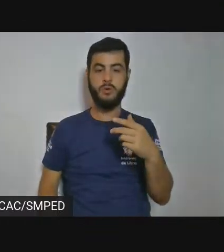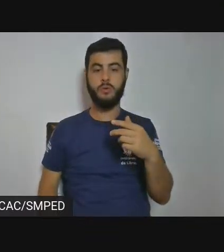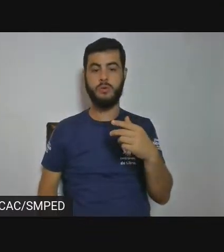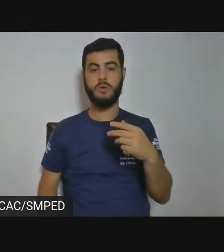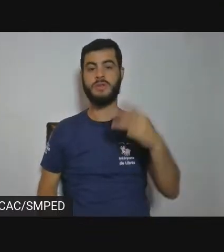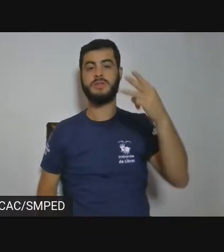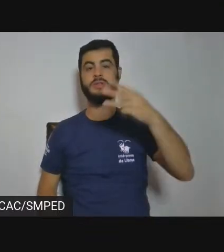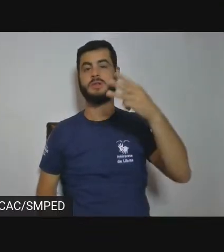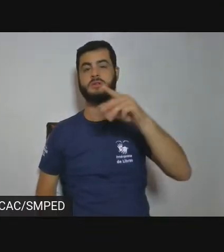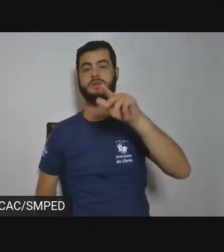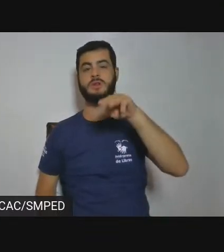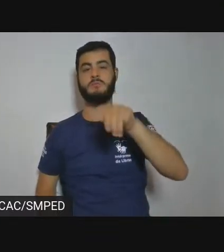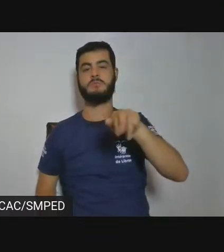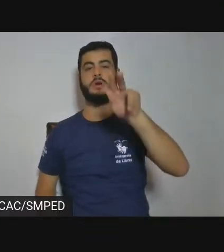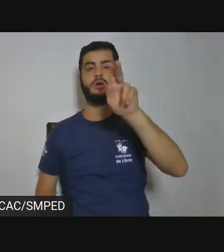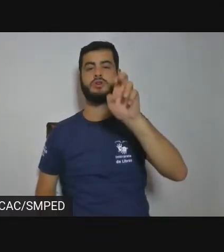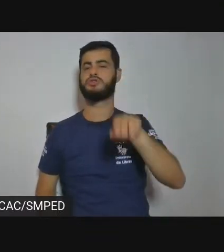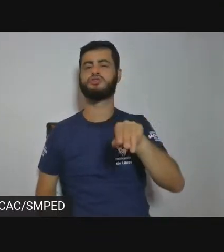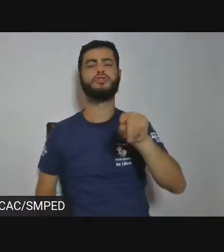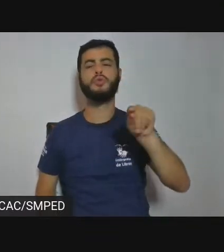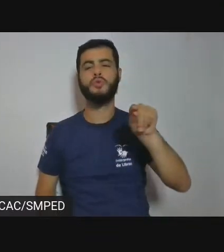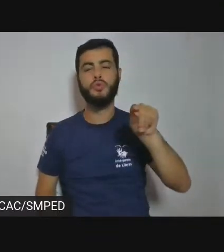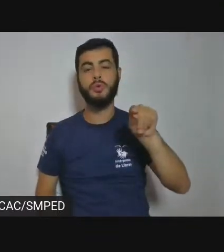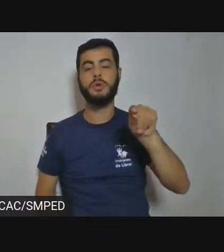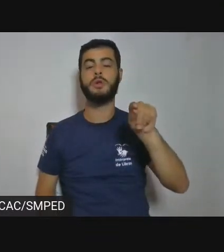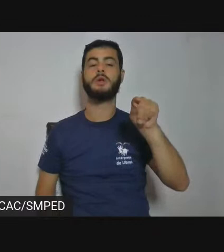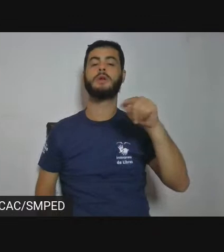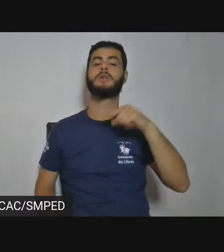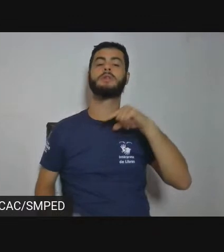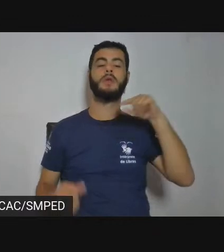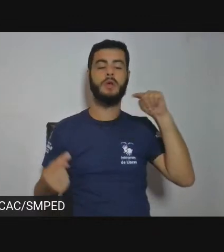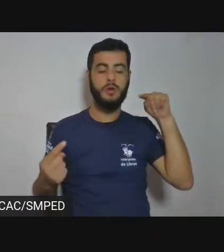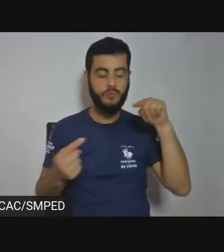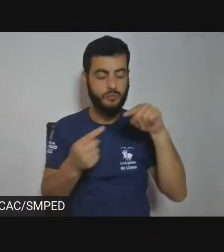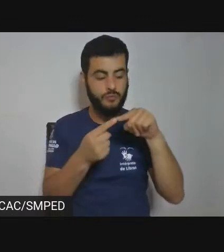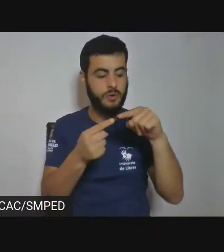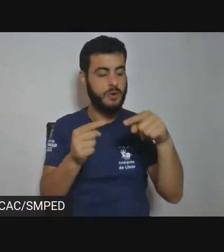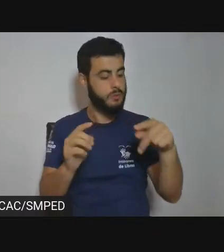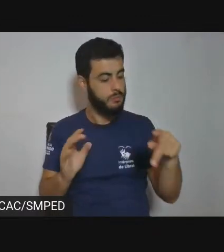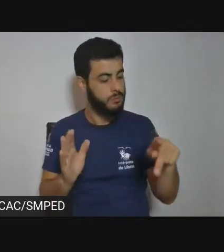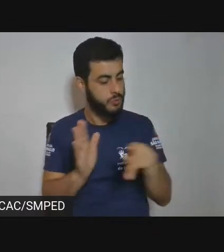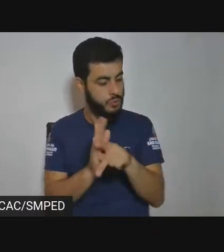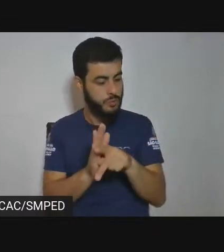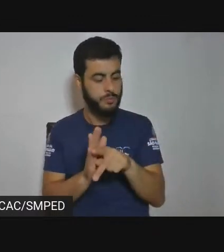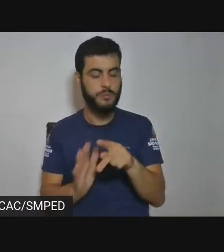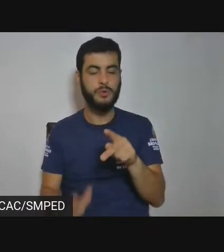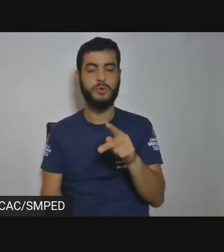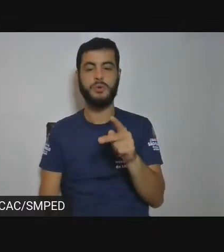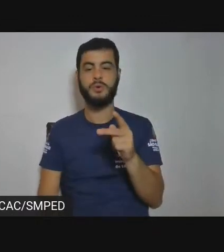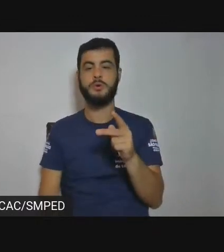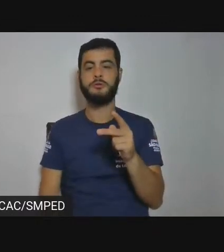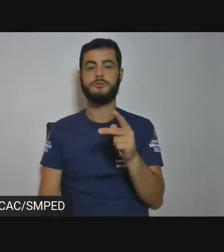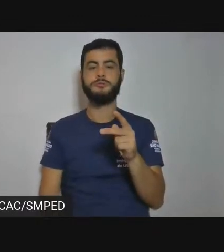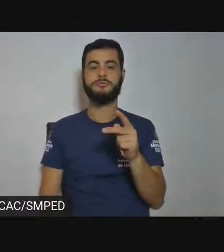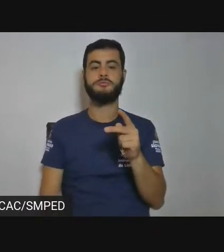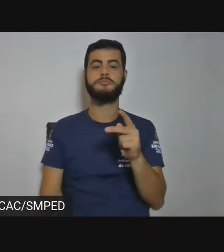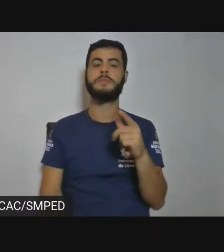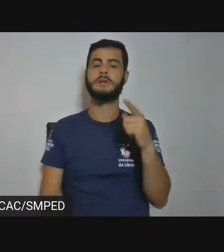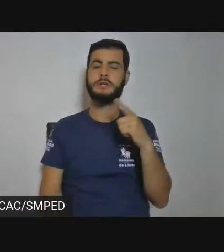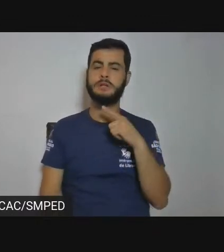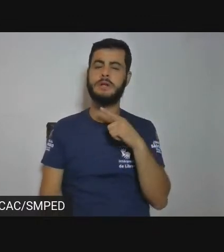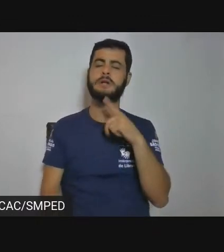que coabitam muitos aspectos e muitas características